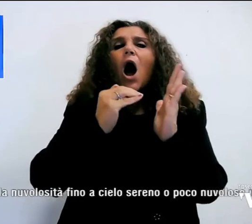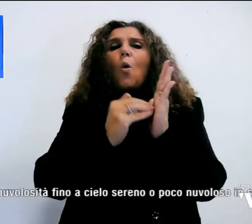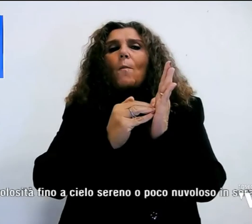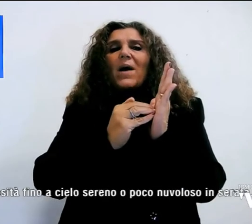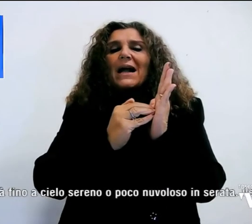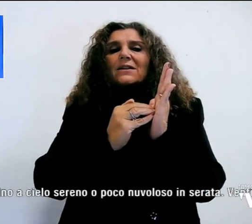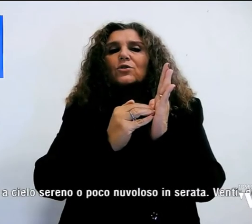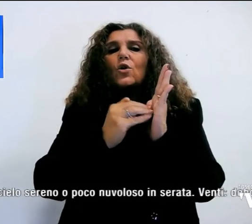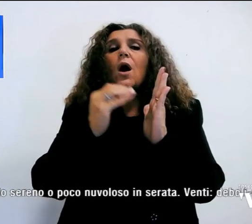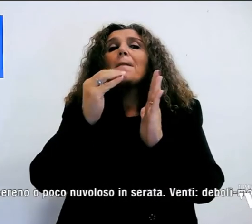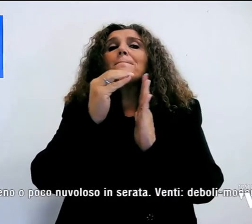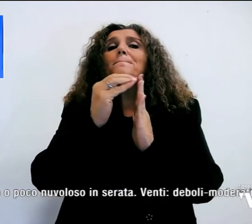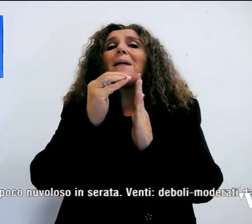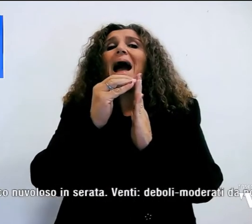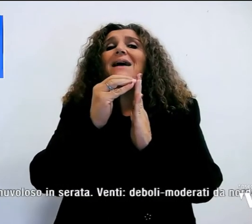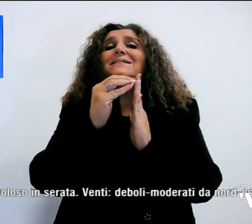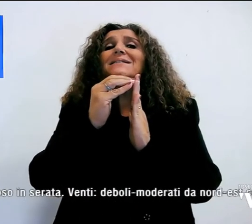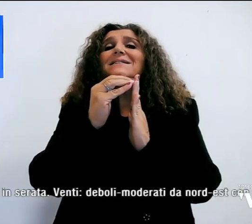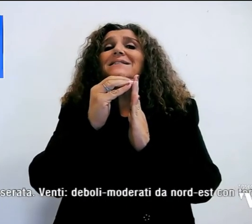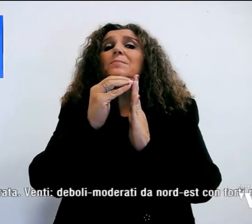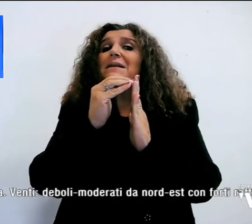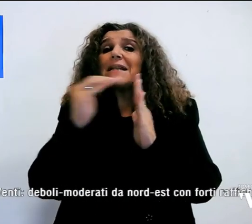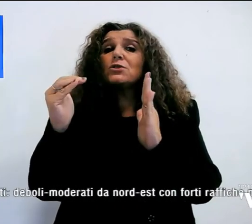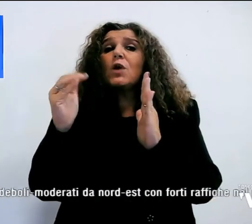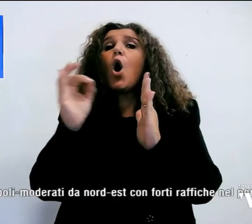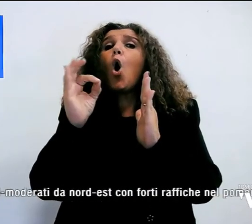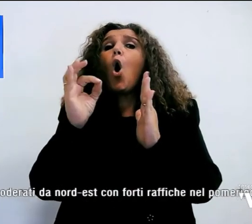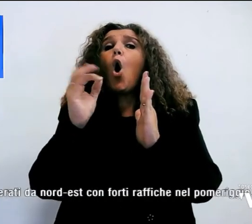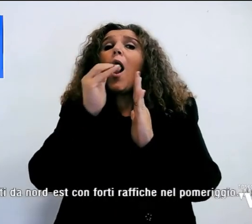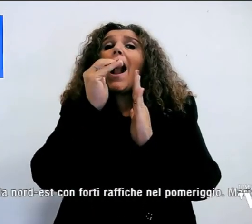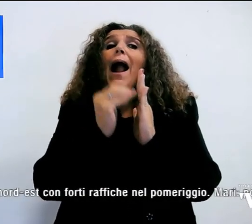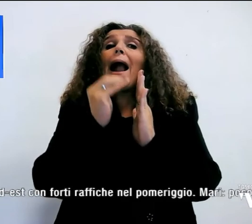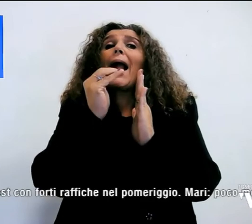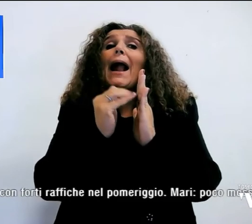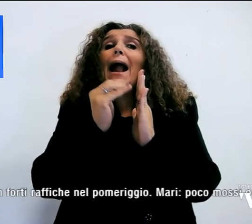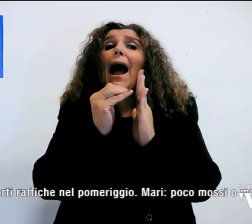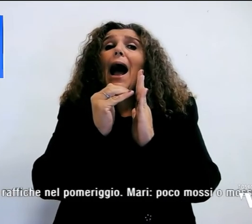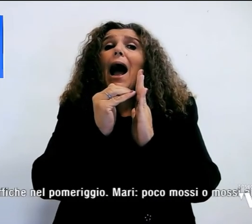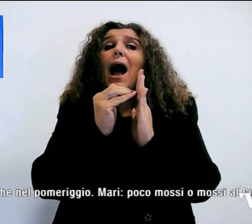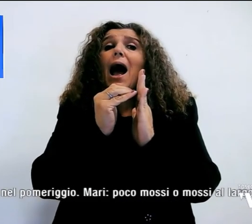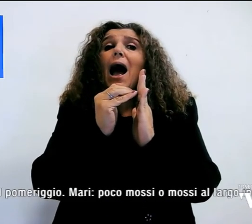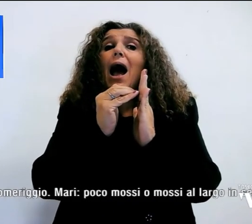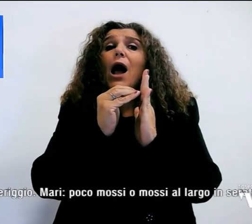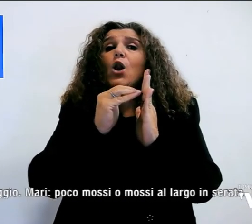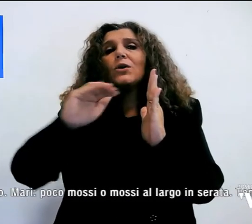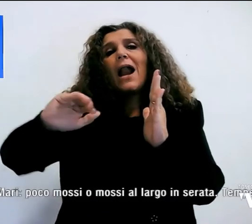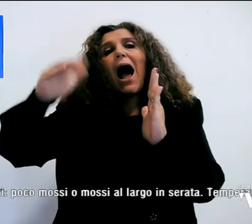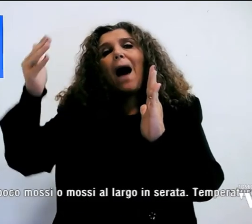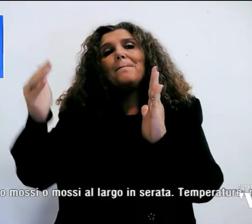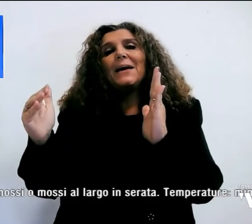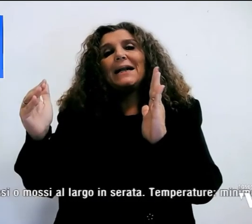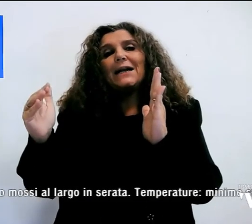le massime sono anche in questo caso stazionarie o in calo, ma nelle zone appenniche, quindi nelle zone più alte.